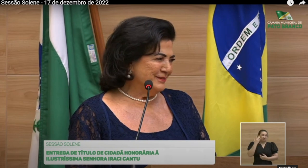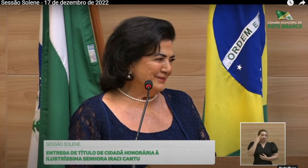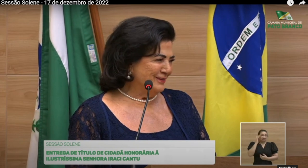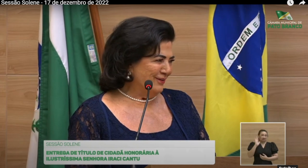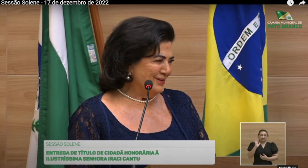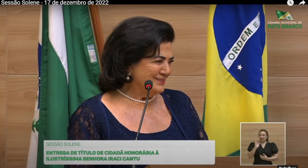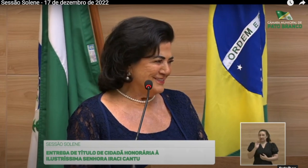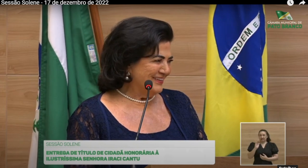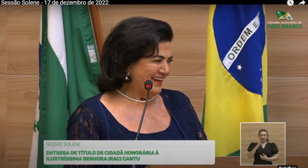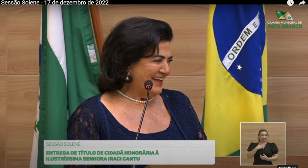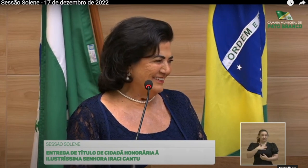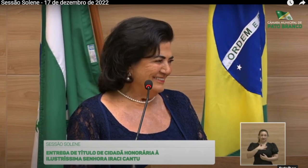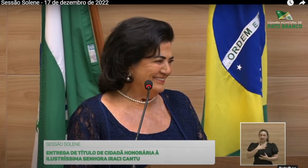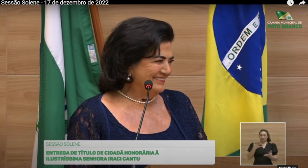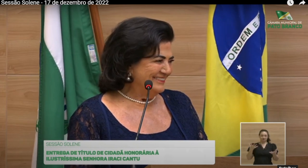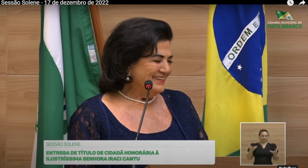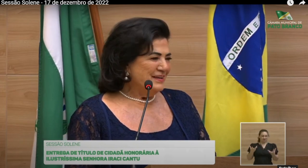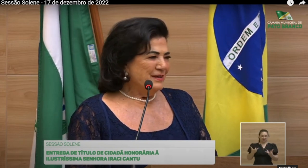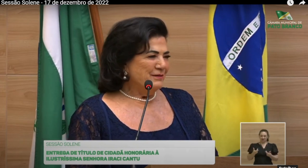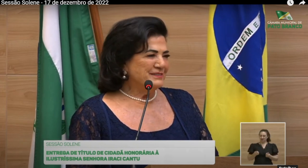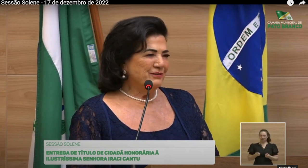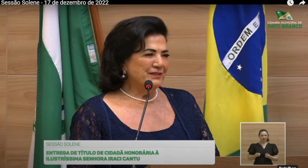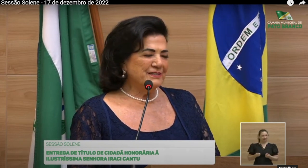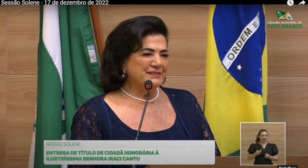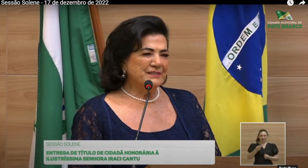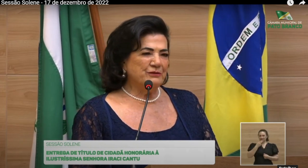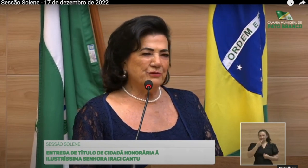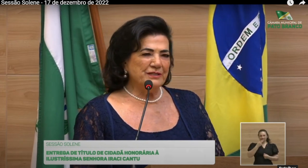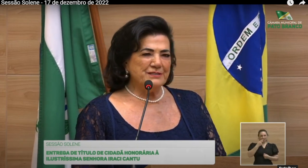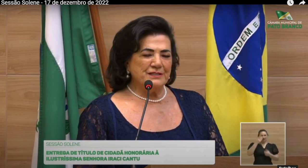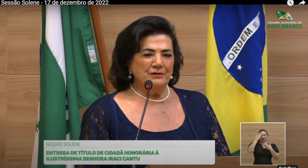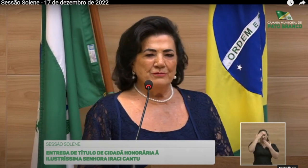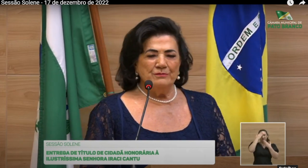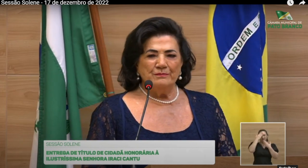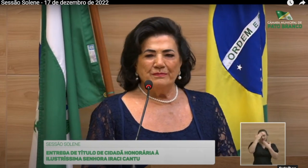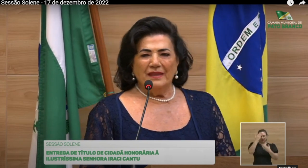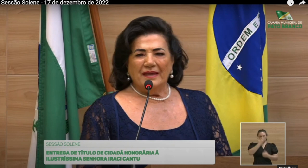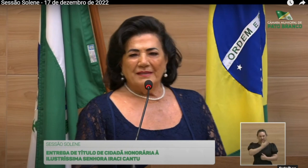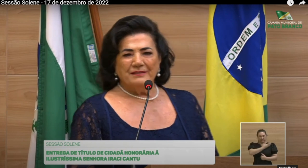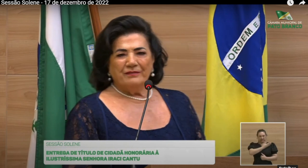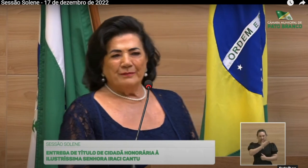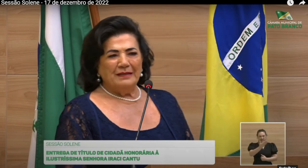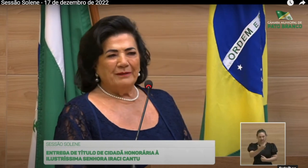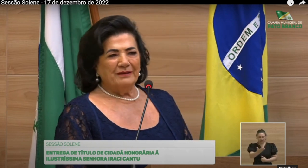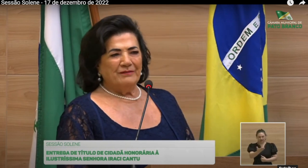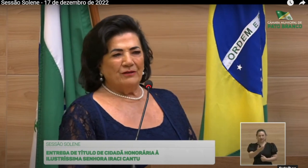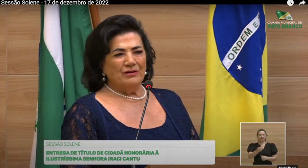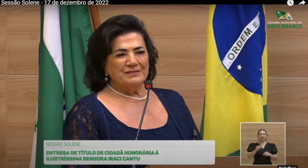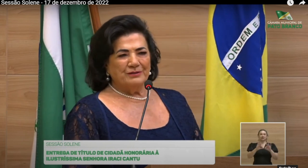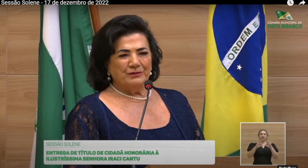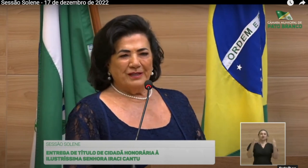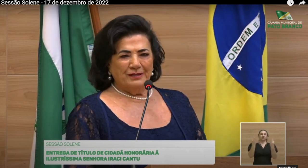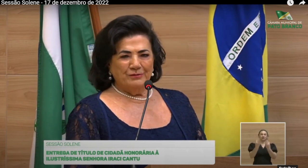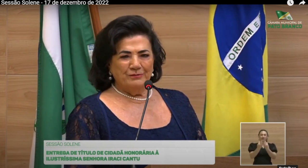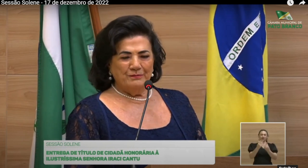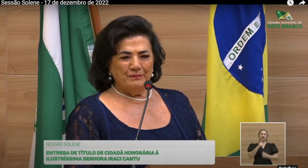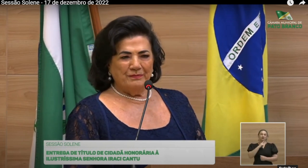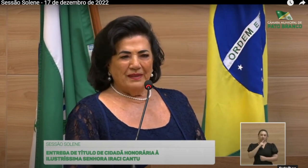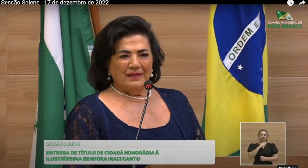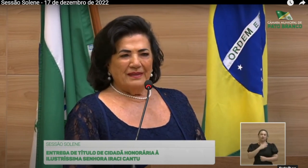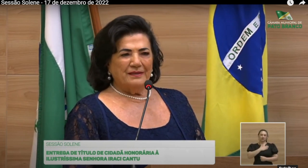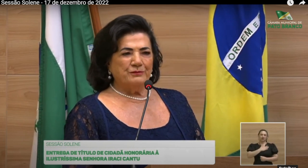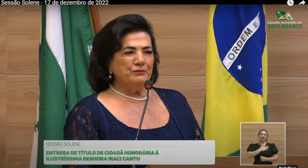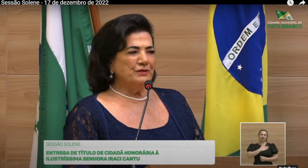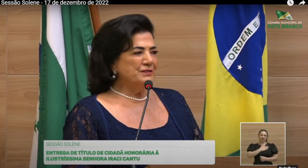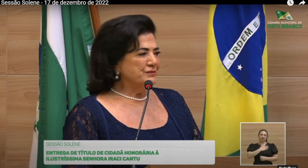com seus 80 anos de vida, ao usar a palavra, destacou a importância do seu marido, o Dir Cantu, falecido ainda na década